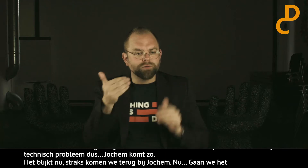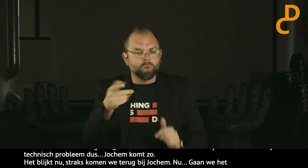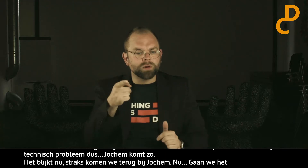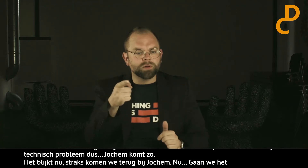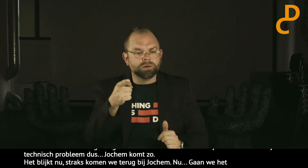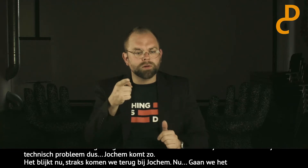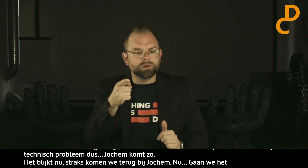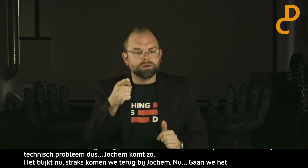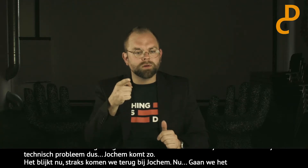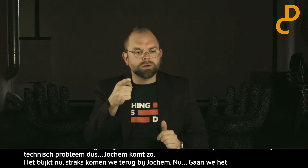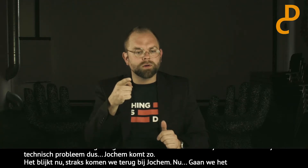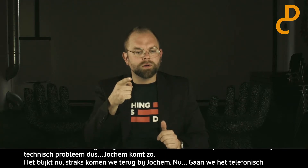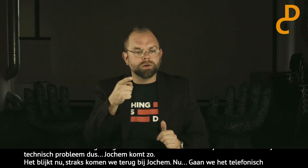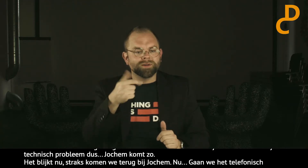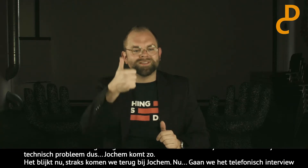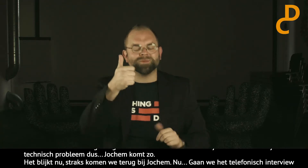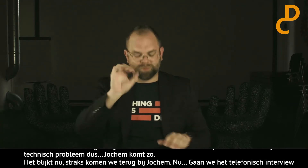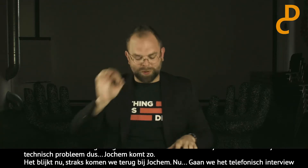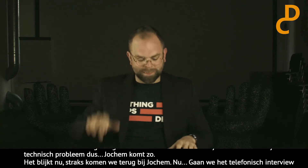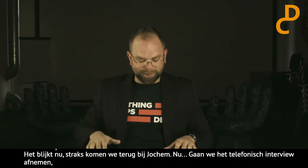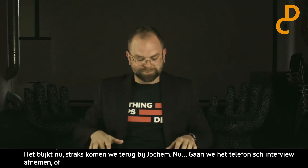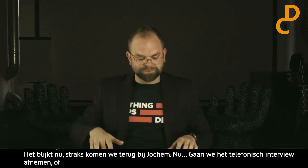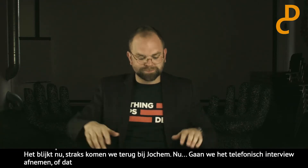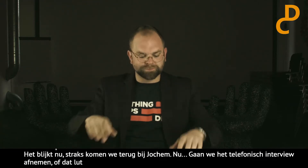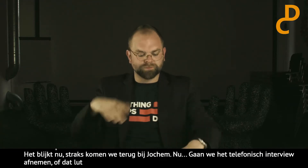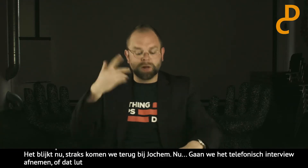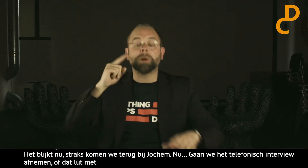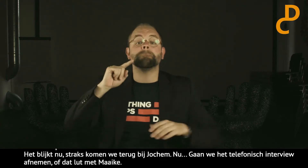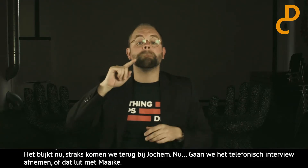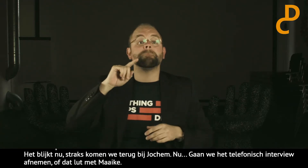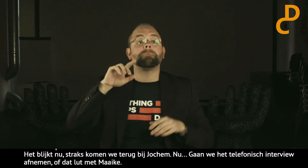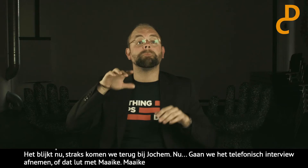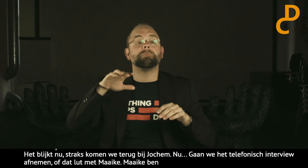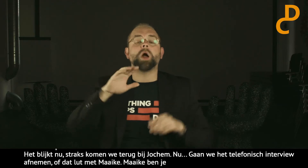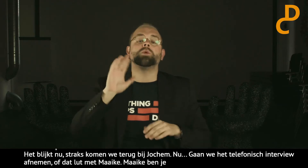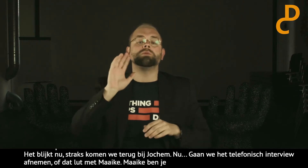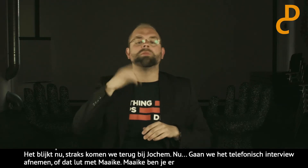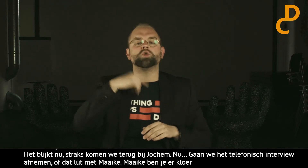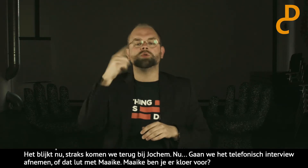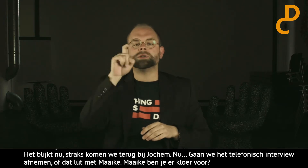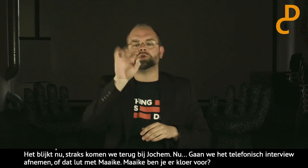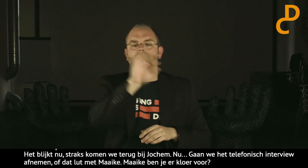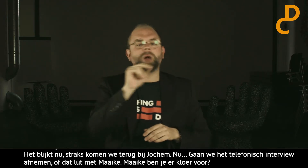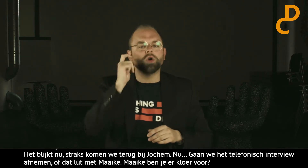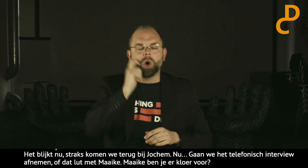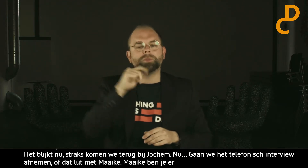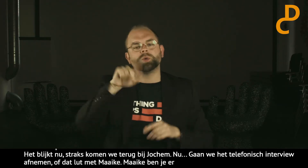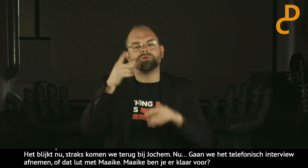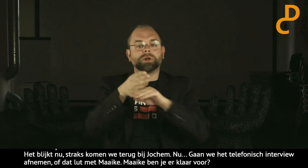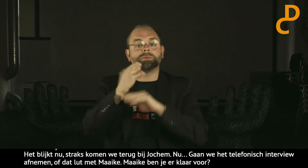het lukt. Met Maaike. Maaike, ben je er klaar voor? Ja? Oh, nee. We komen straks terug op